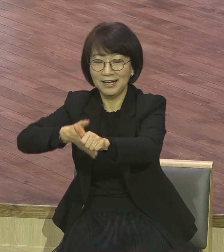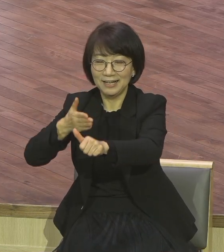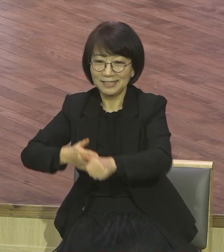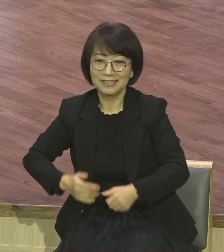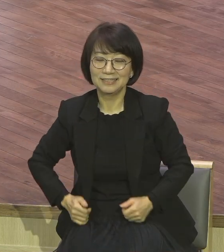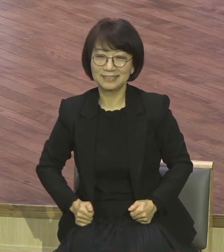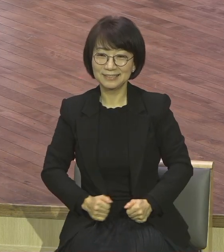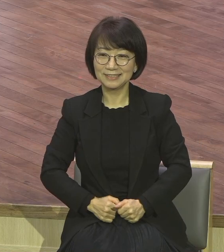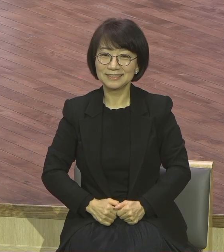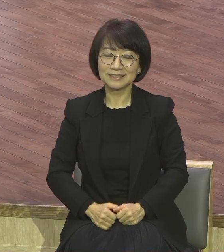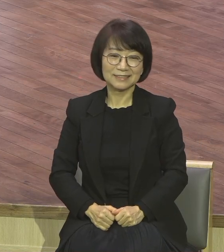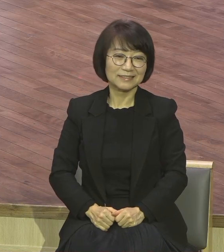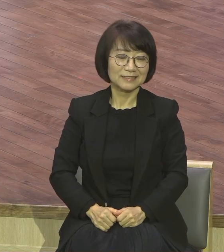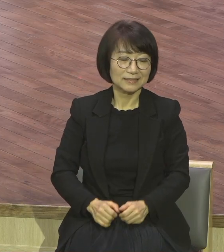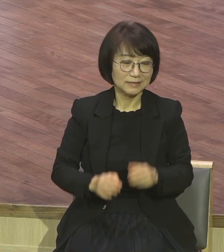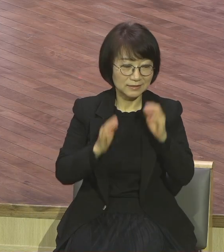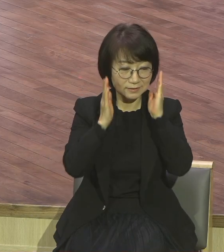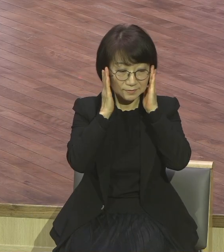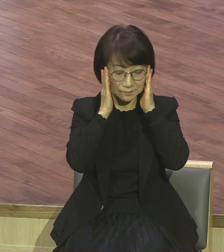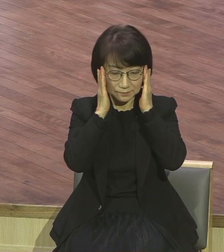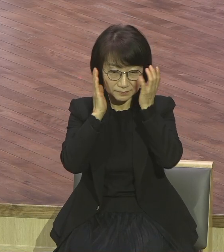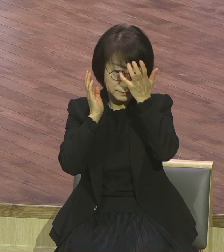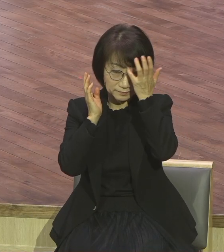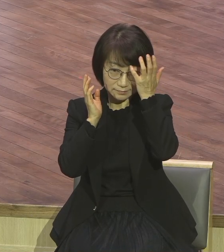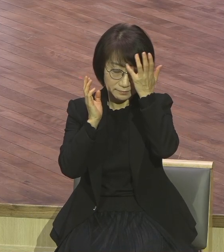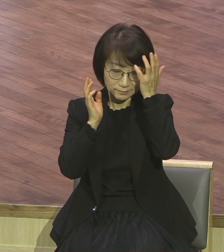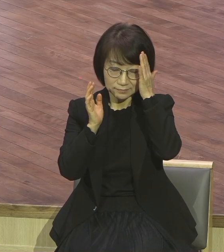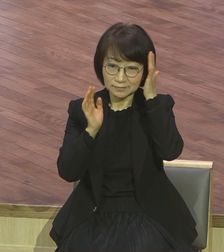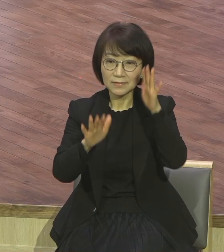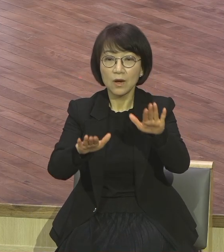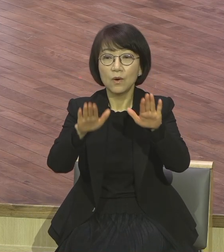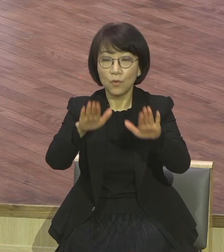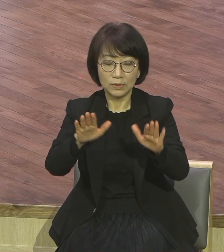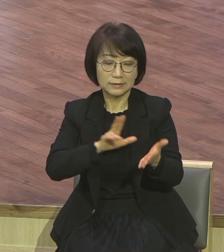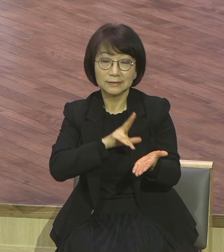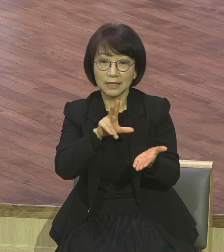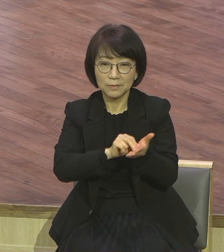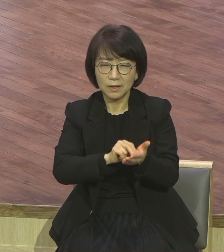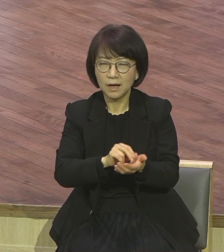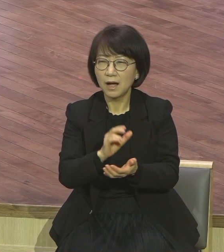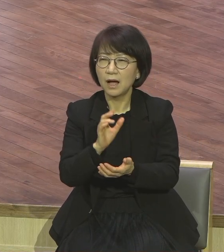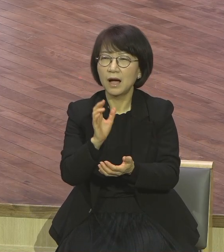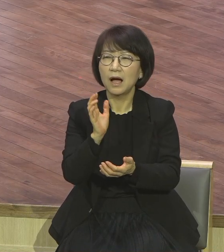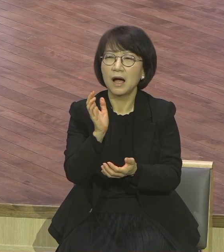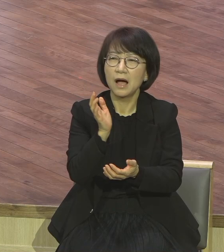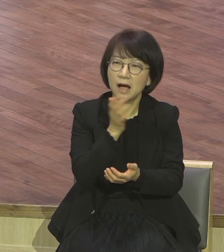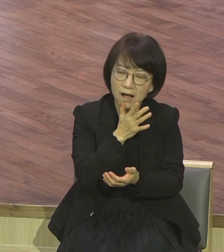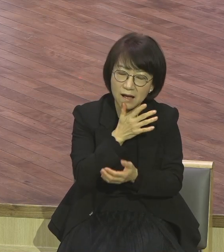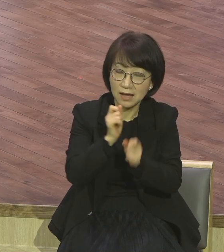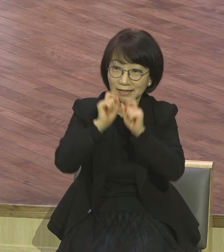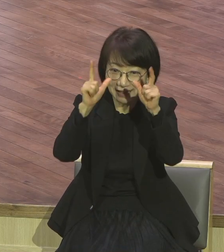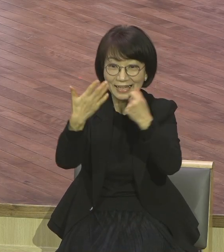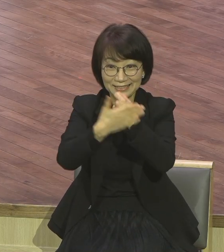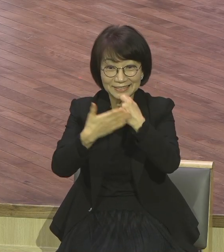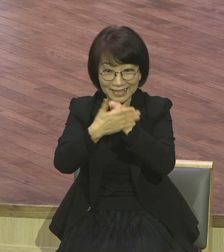이것을 말씀 가지고 깨닫는 은혜라는 제목으로 말씀을 드립니다. 우리나라